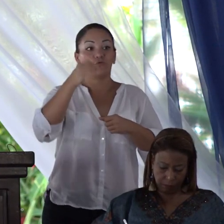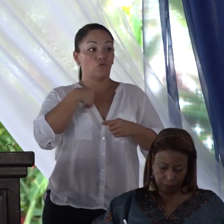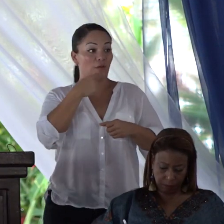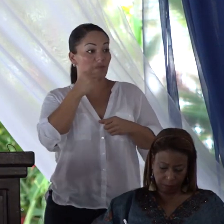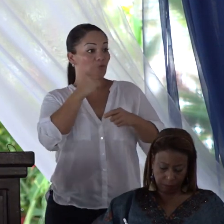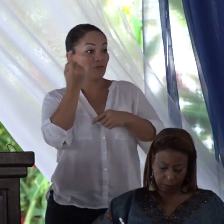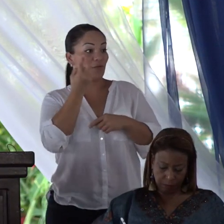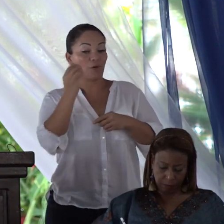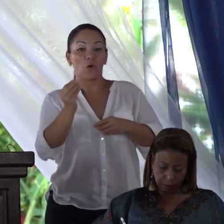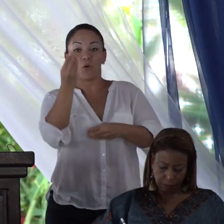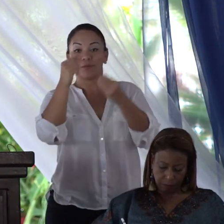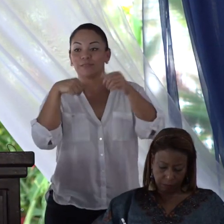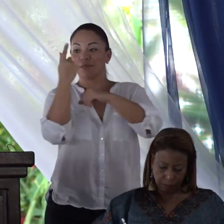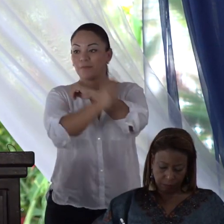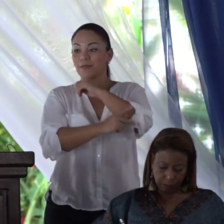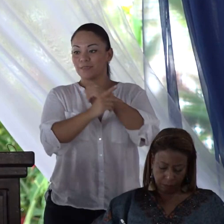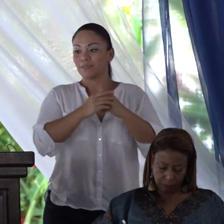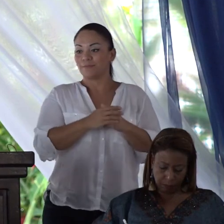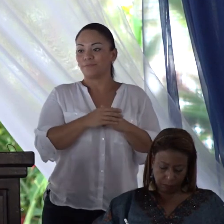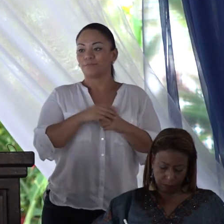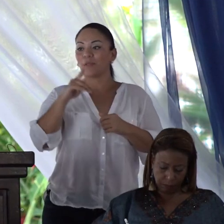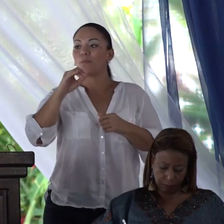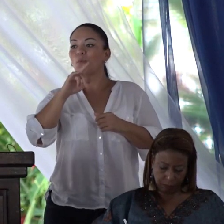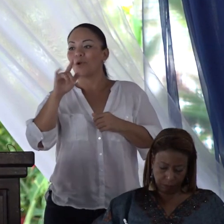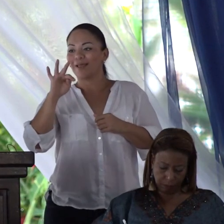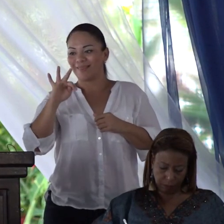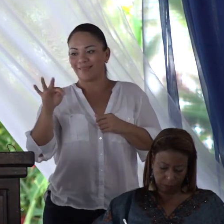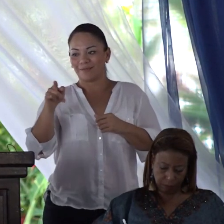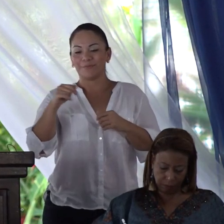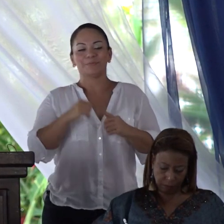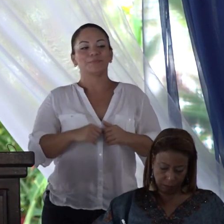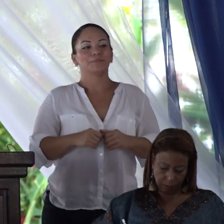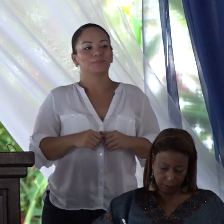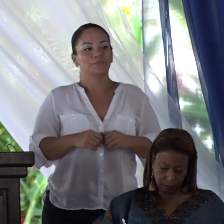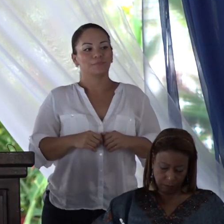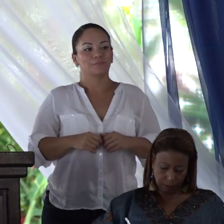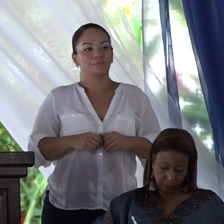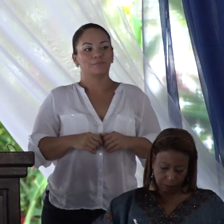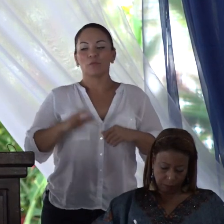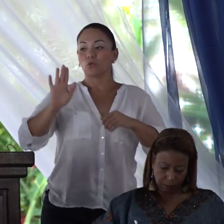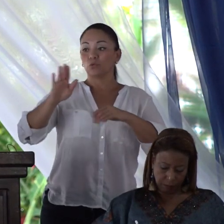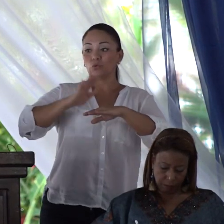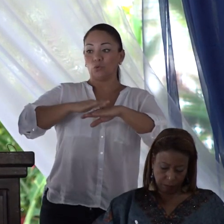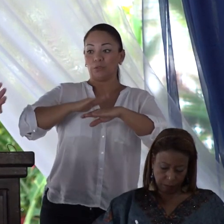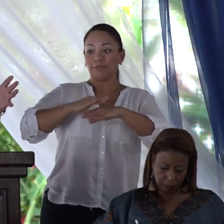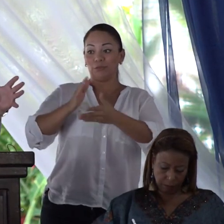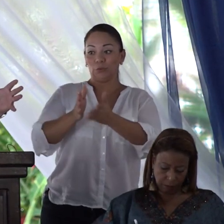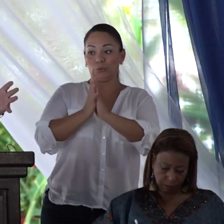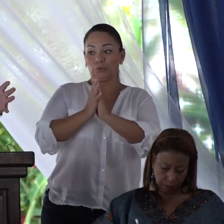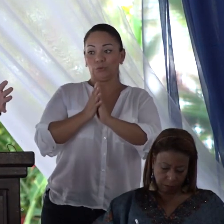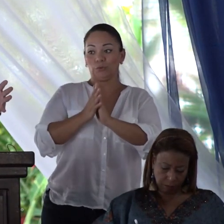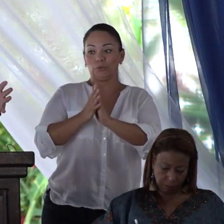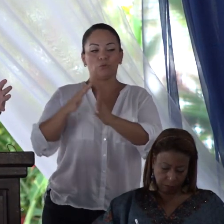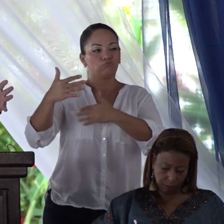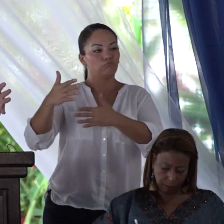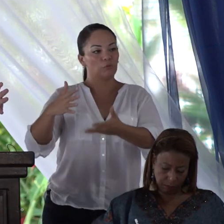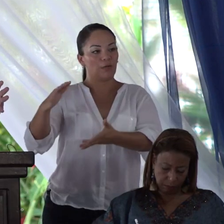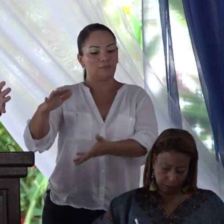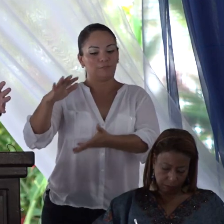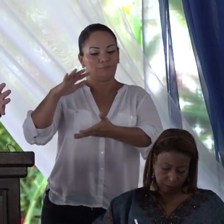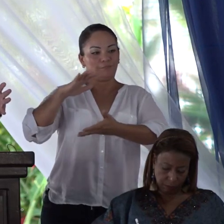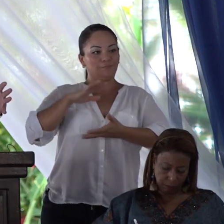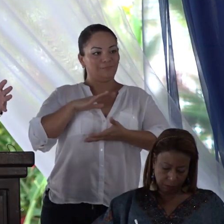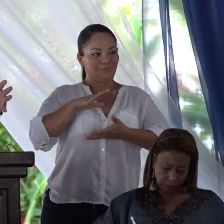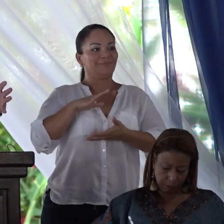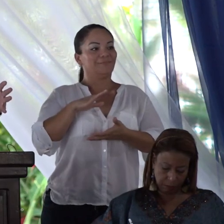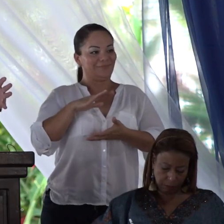país. Doña Polet, me llevo sus solicitudes en una cajita que me va a